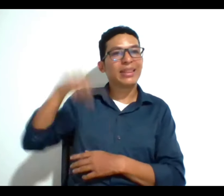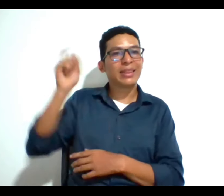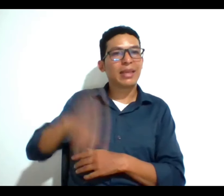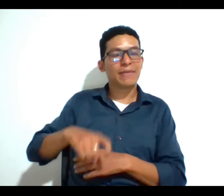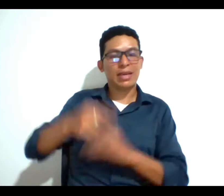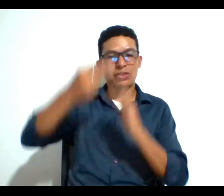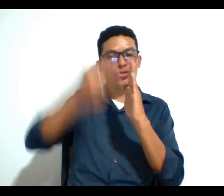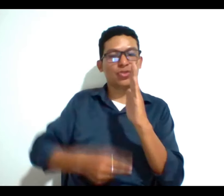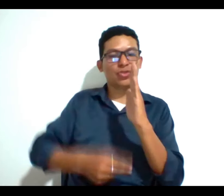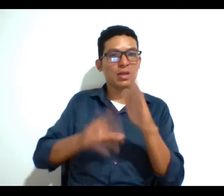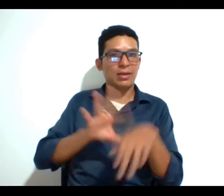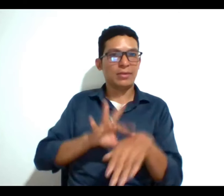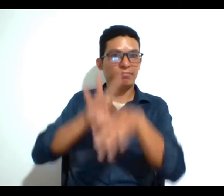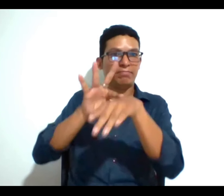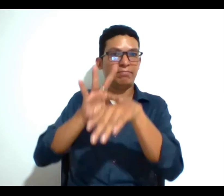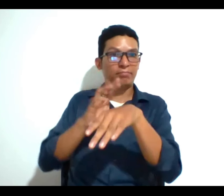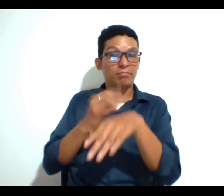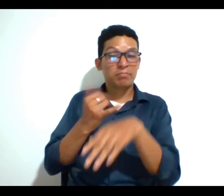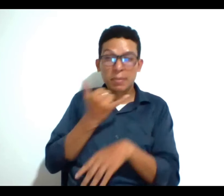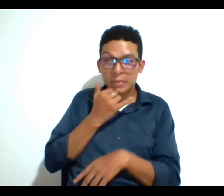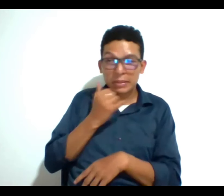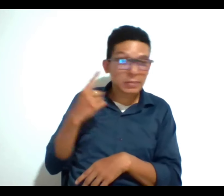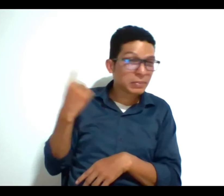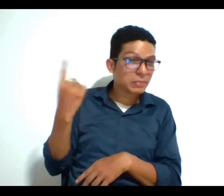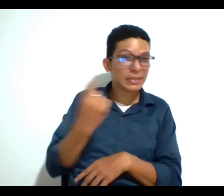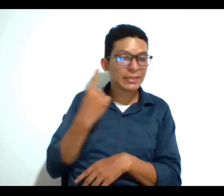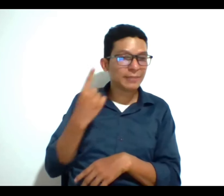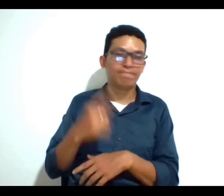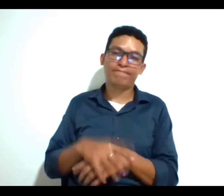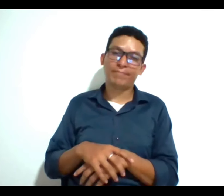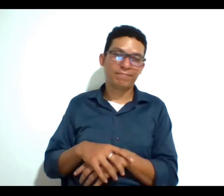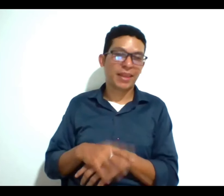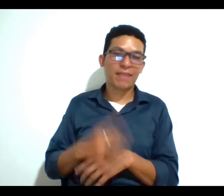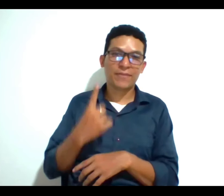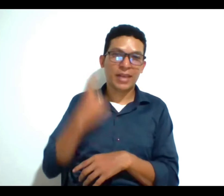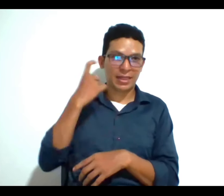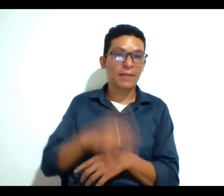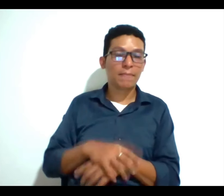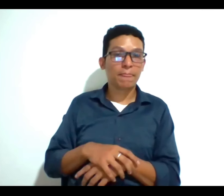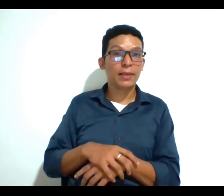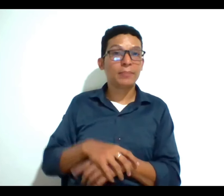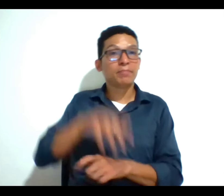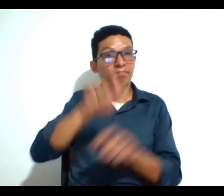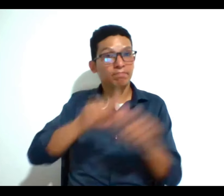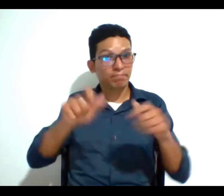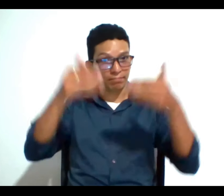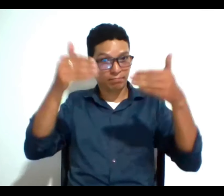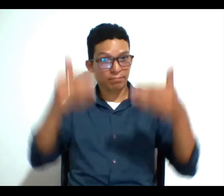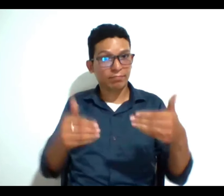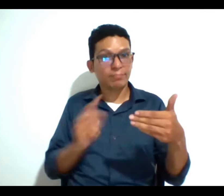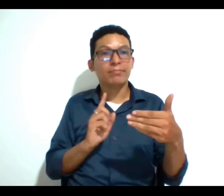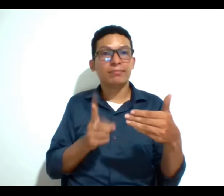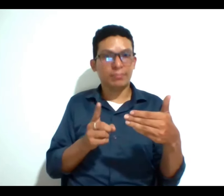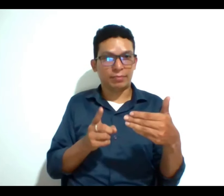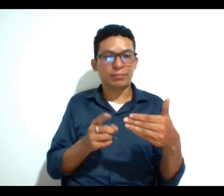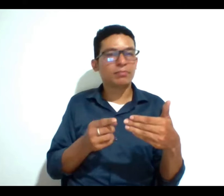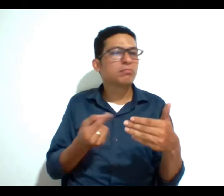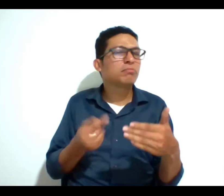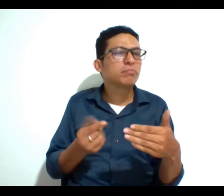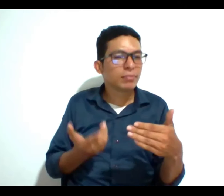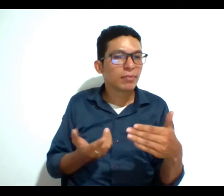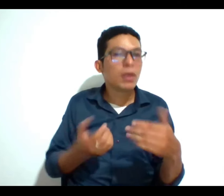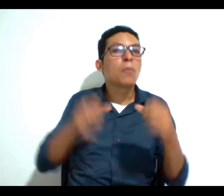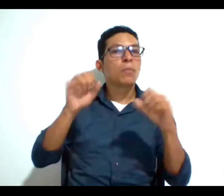clínicas yo no creo que eso esté pasando mucho y hay un reto grande pero las personas con discapacidad eso qué quiere decir que pueden